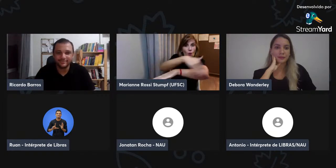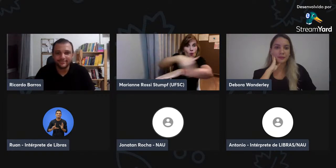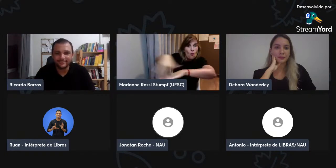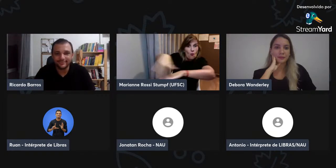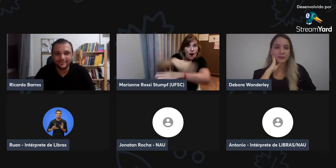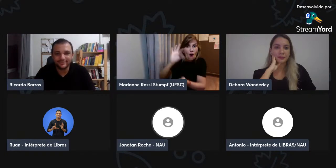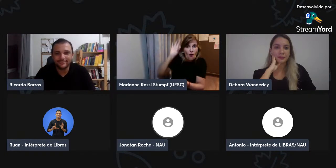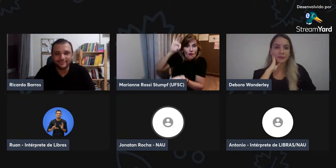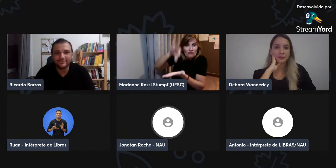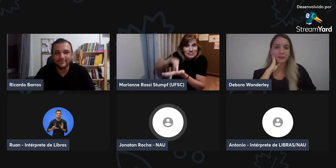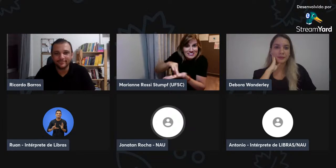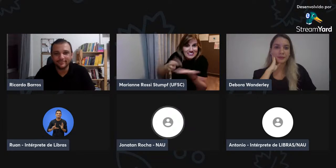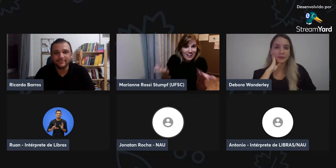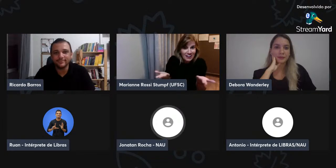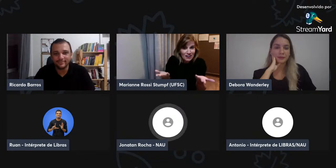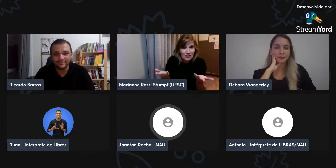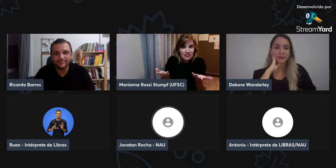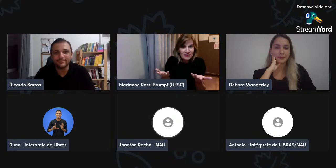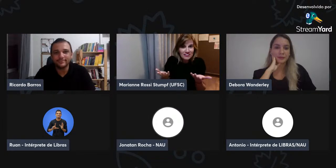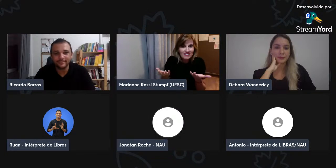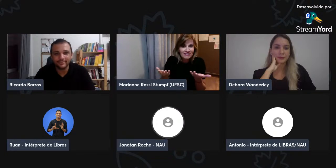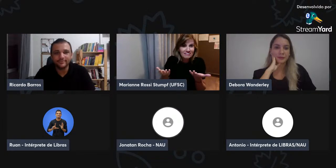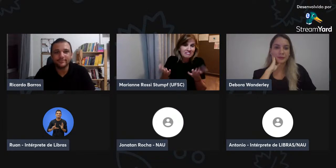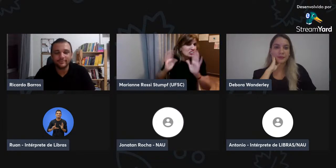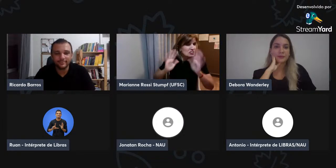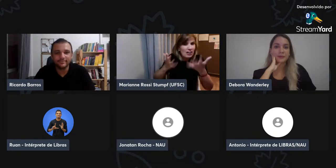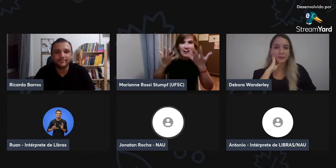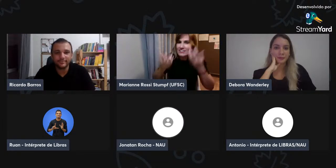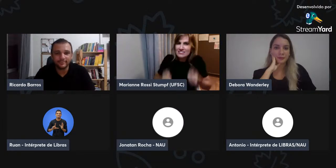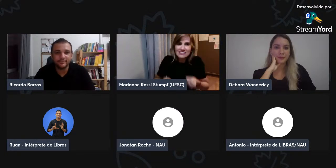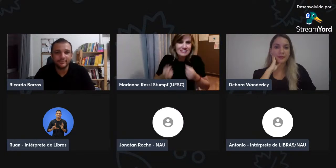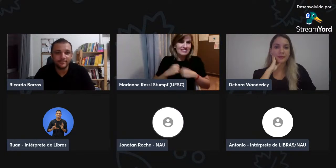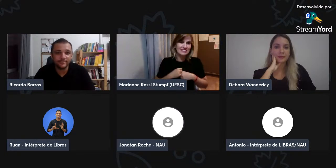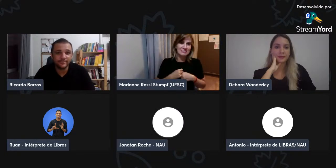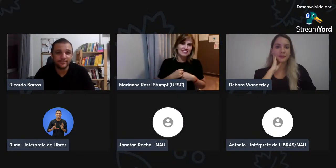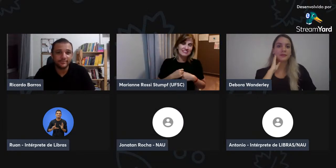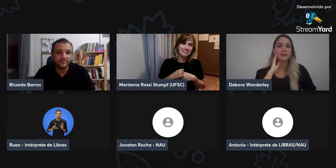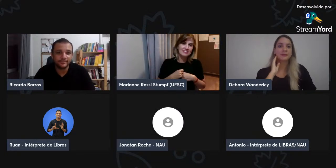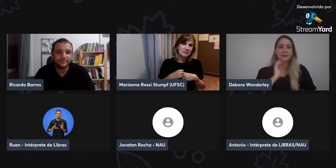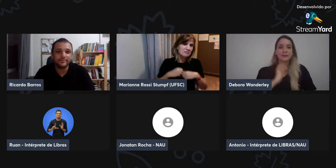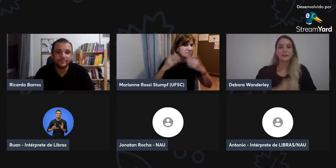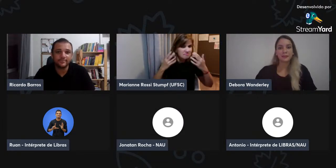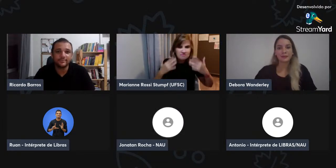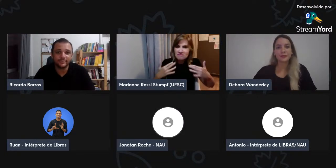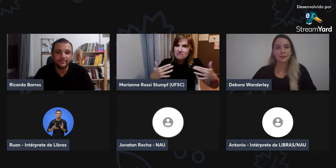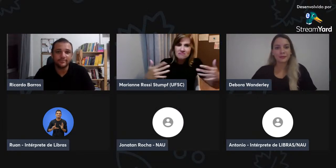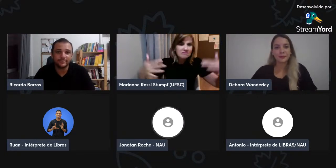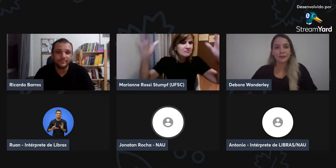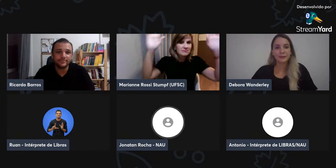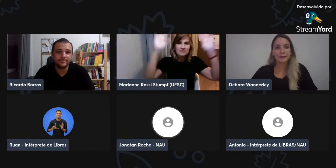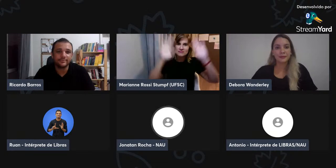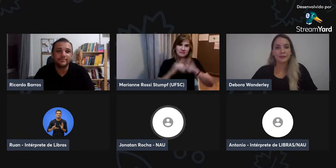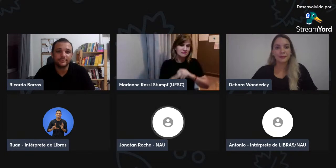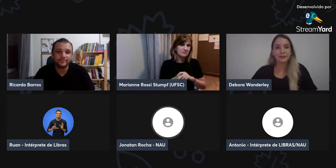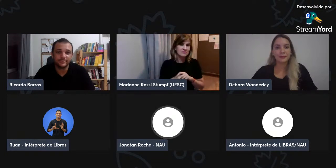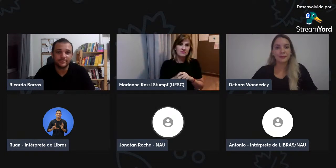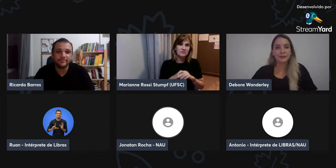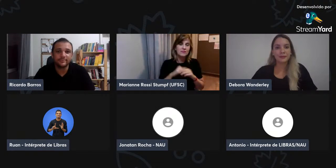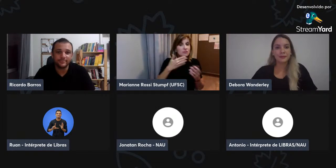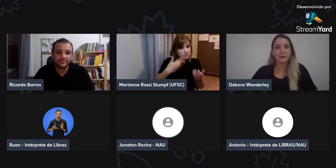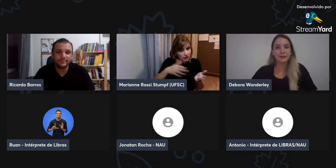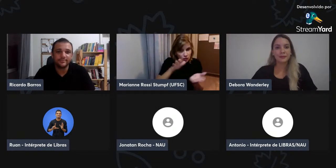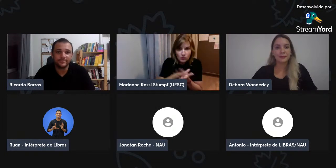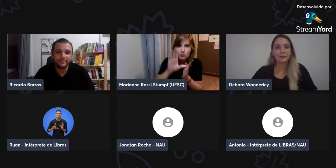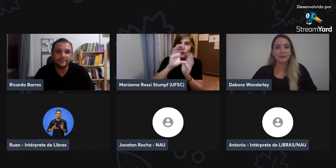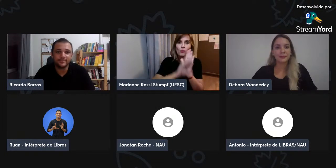Então, por exemplo, na placa, nas ruas, por exemplo, de usar, já é possível se aceitar,